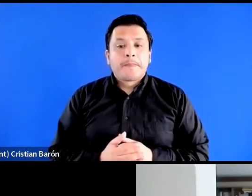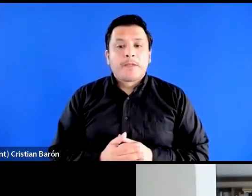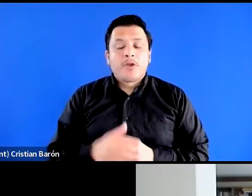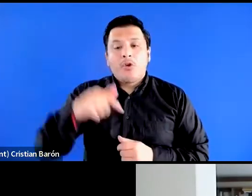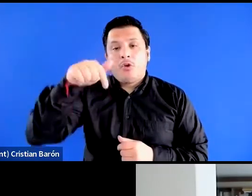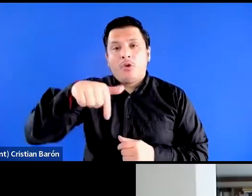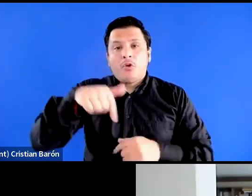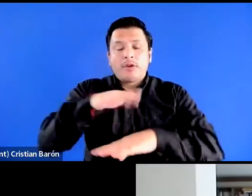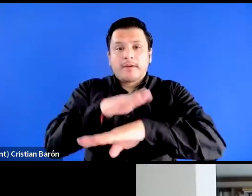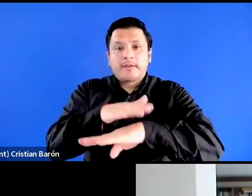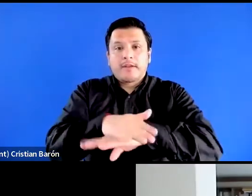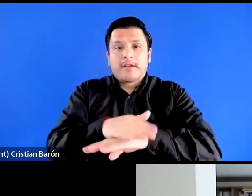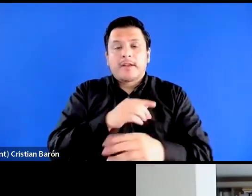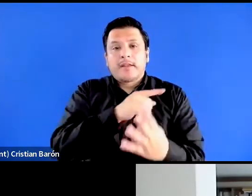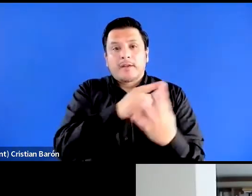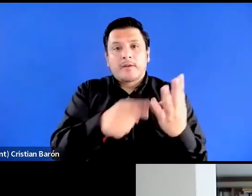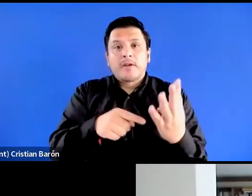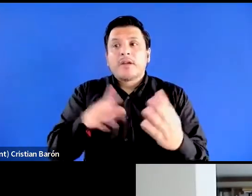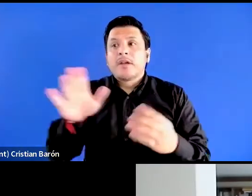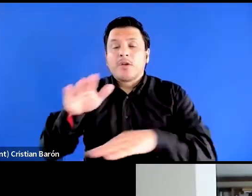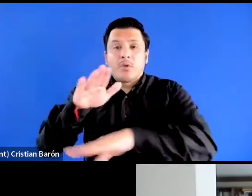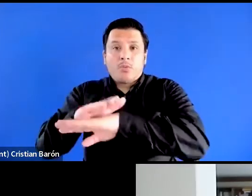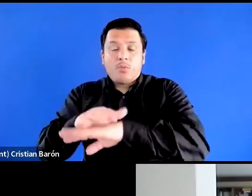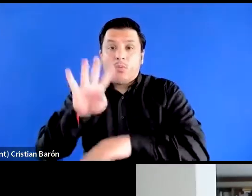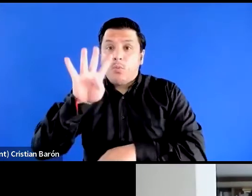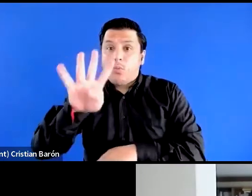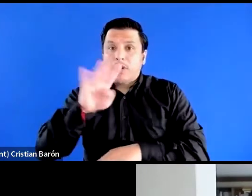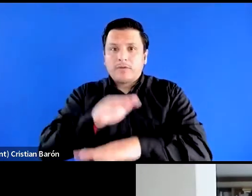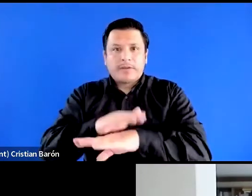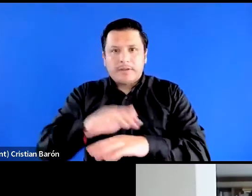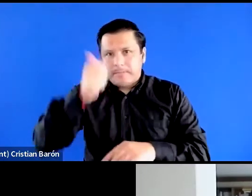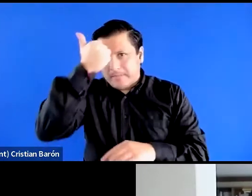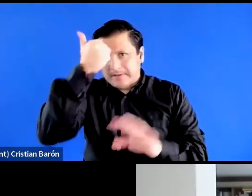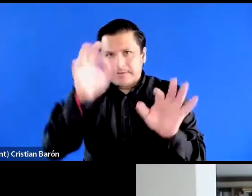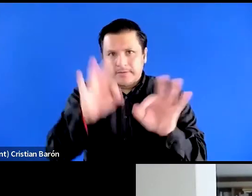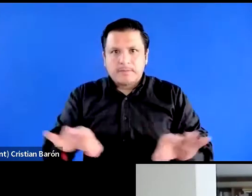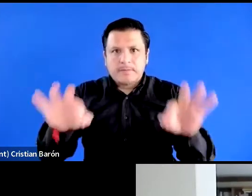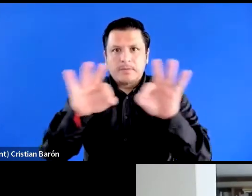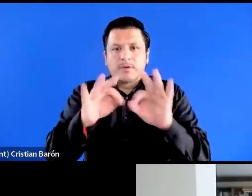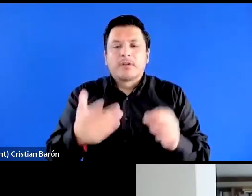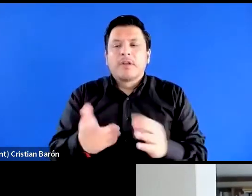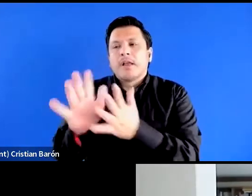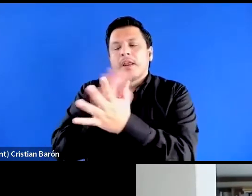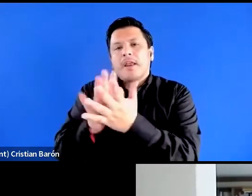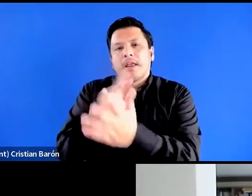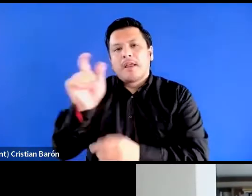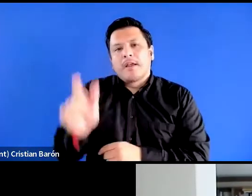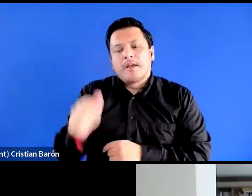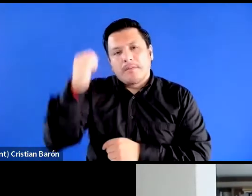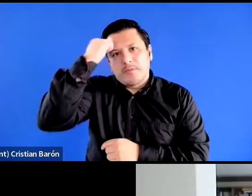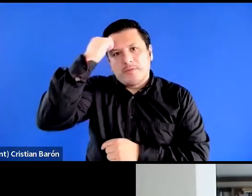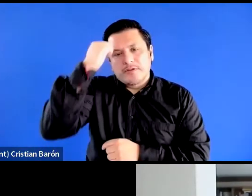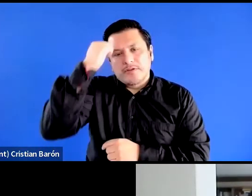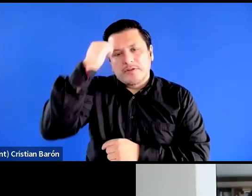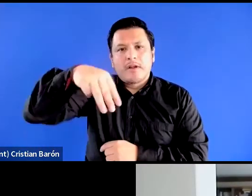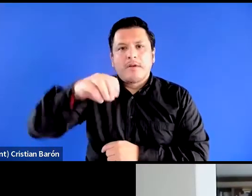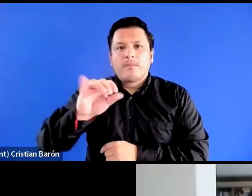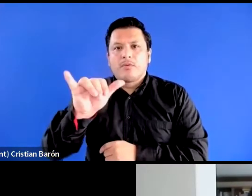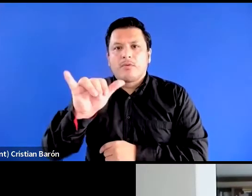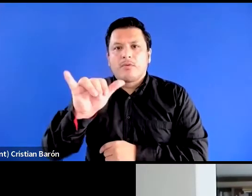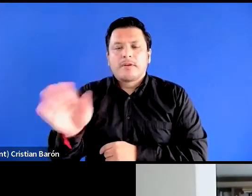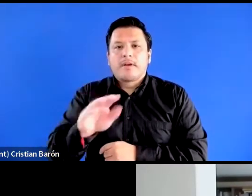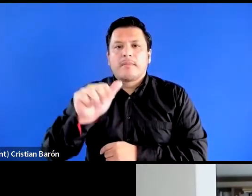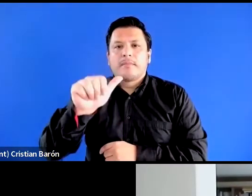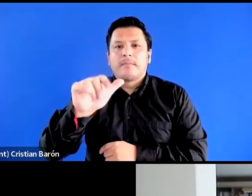a tener a las 4 pm el evento central de esta semana escuchando a la profesora Moya Bailey en relación con su